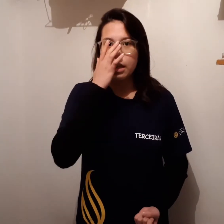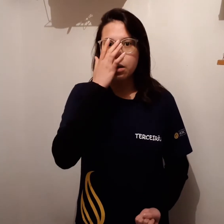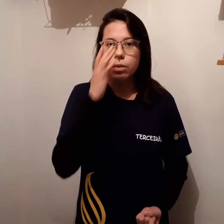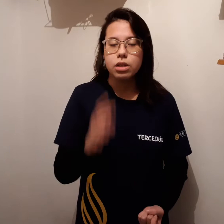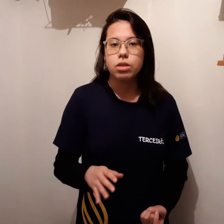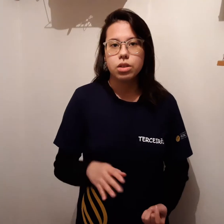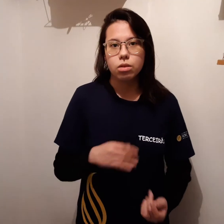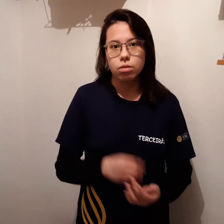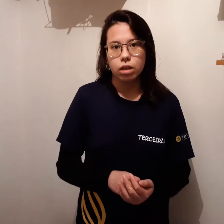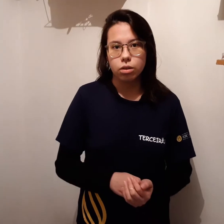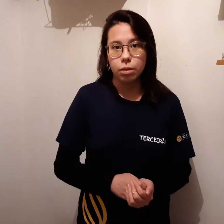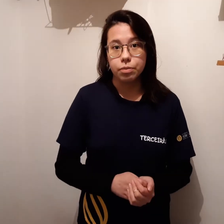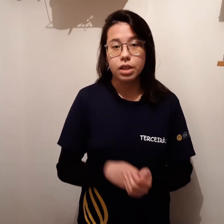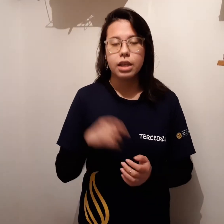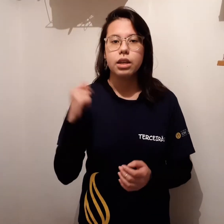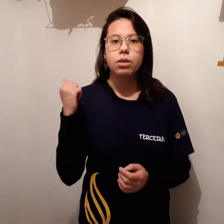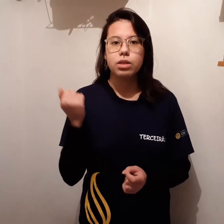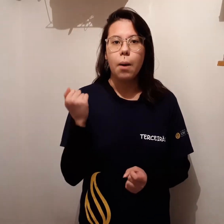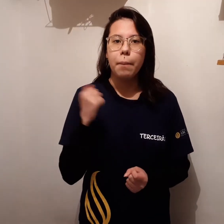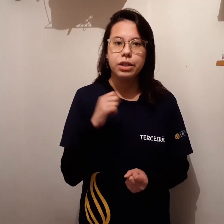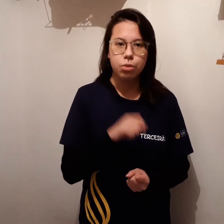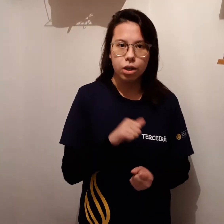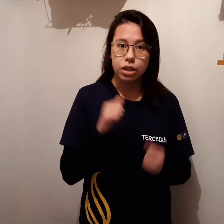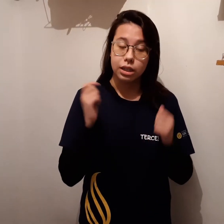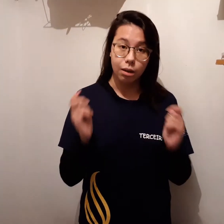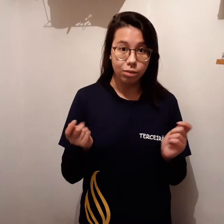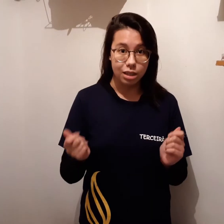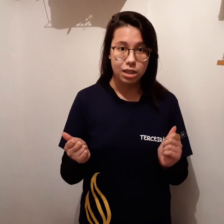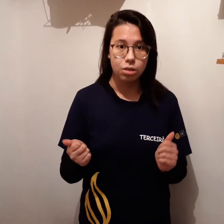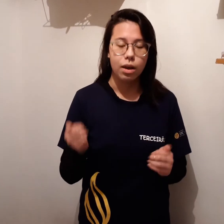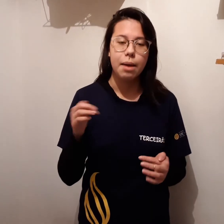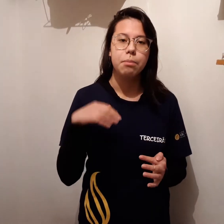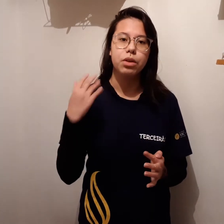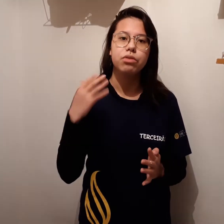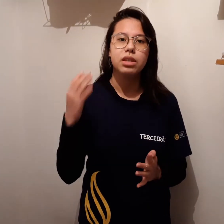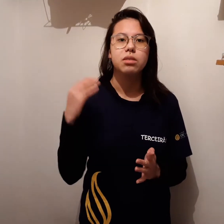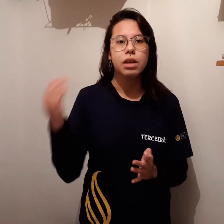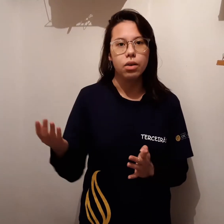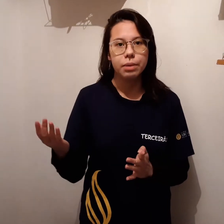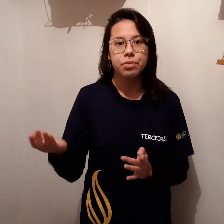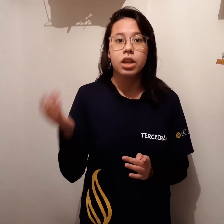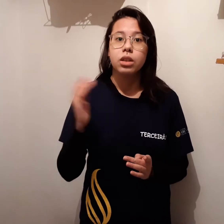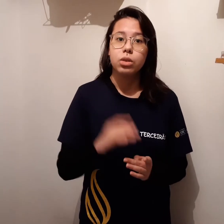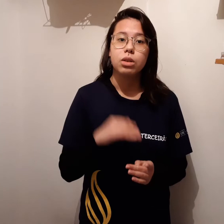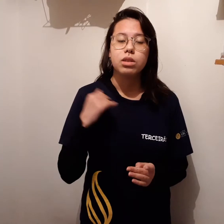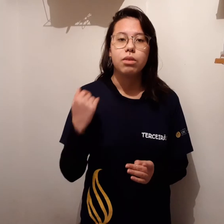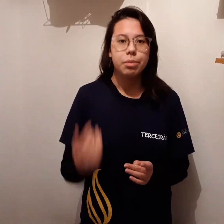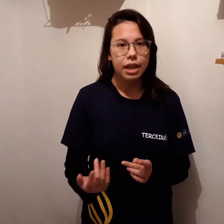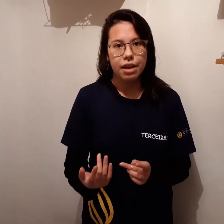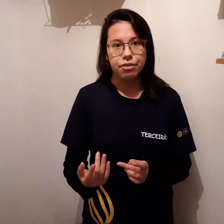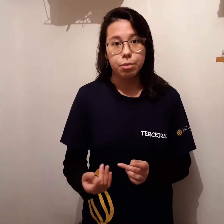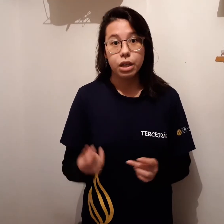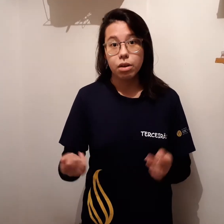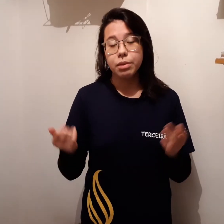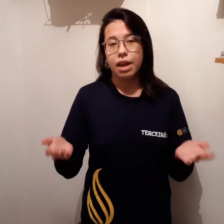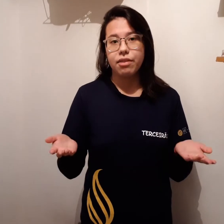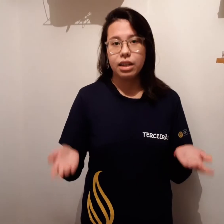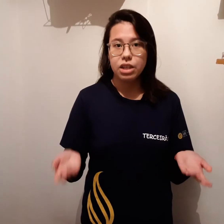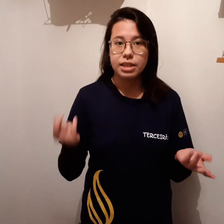com isso a gente constatou que usar o patchwork, que é um tecido, é mil vezes melhor do que usar o MDF. Porque o MDF, além de ele ser